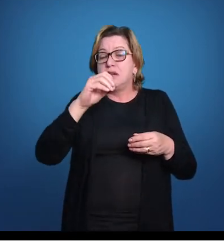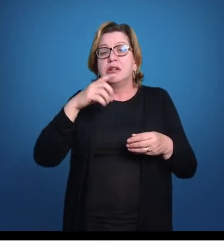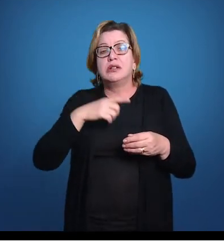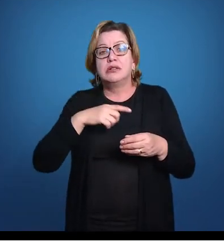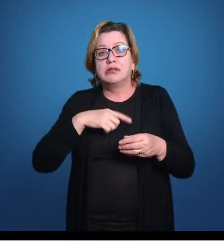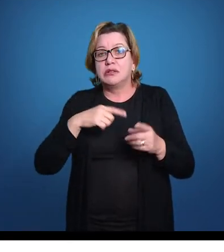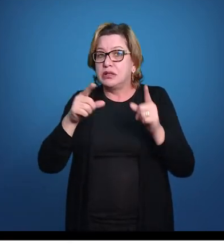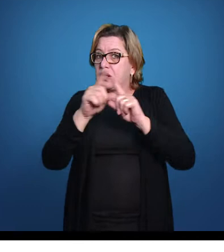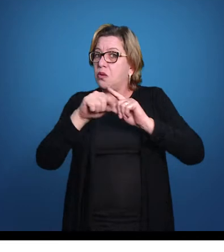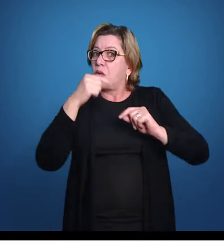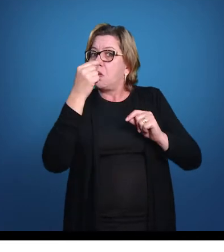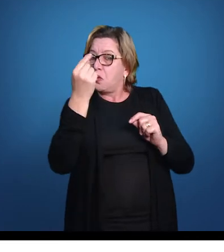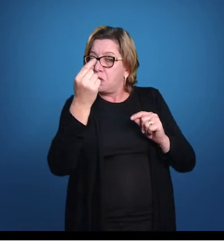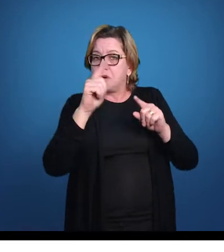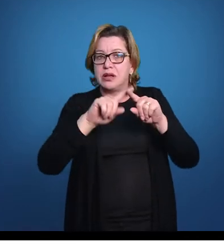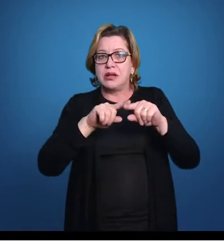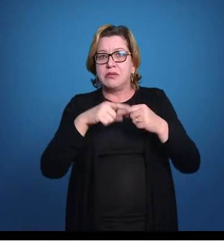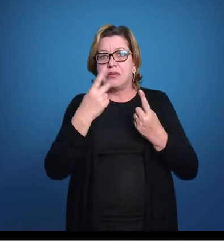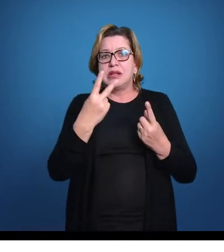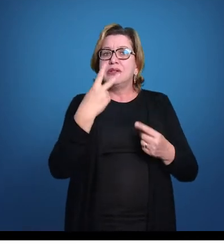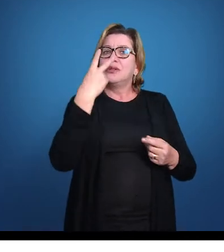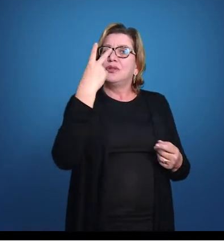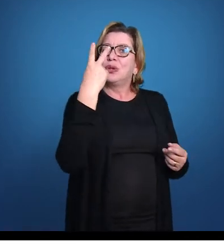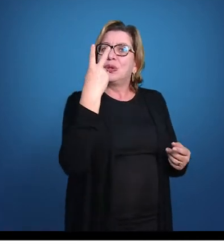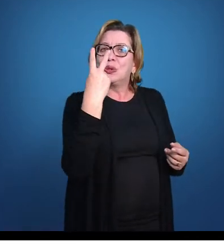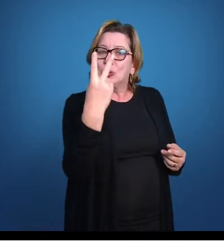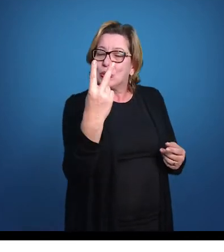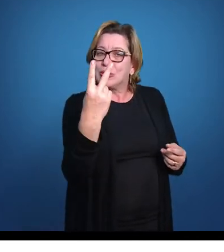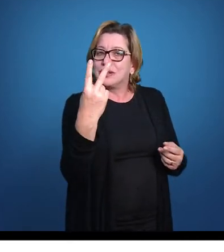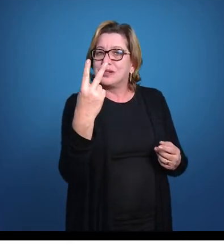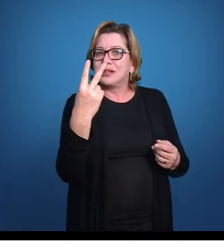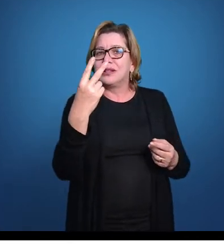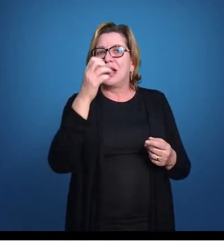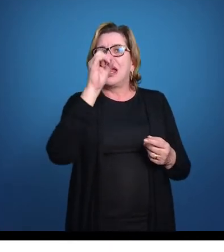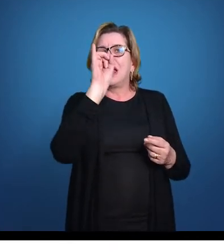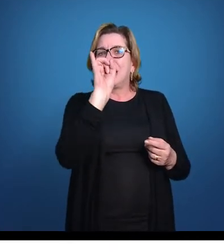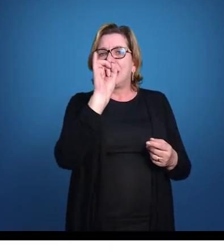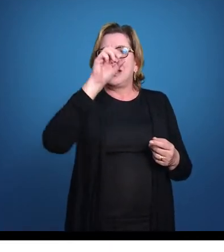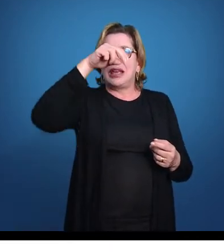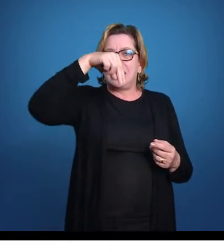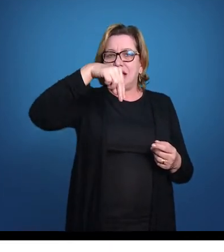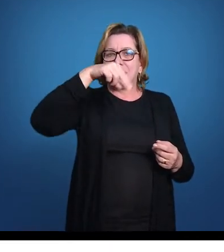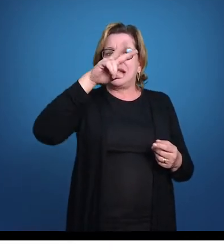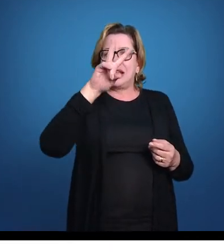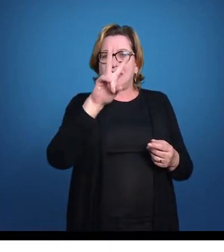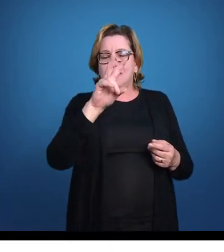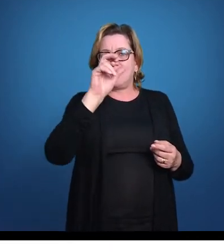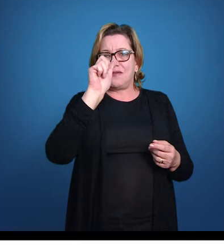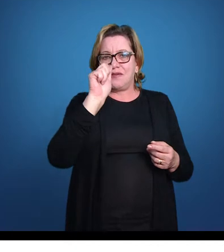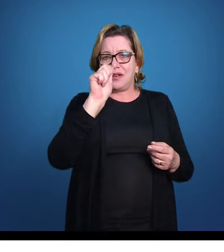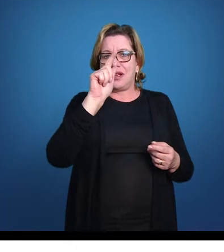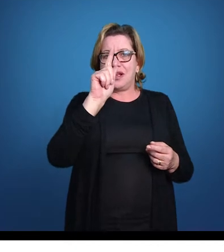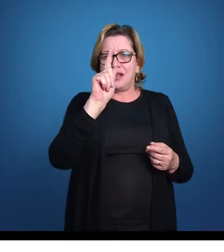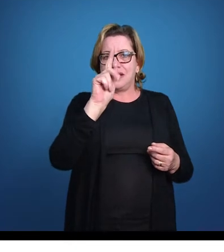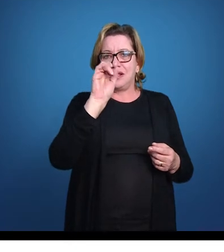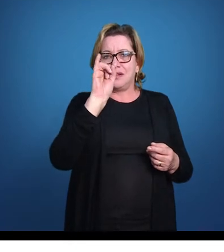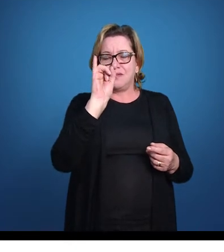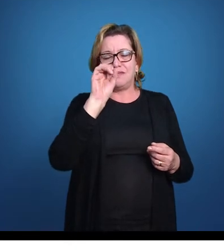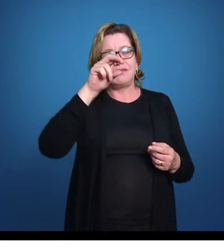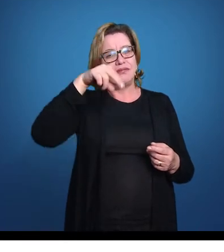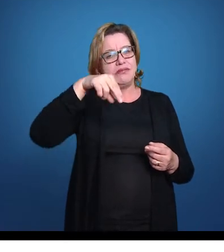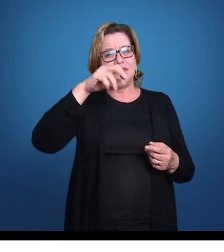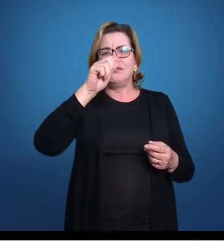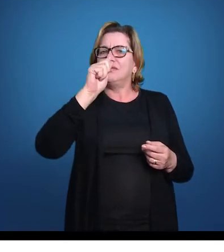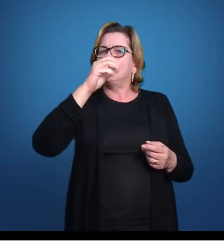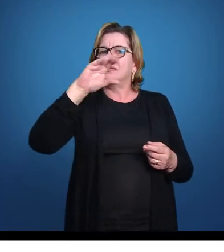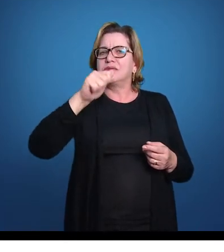não uma, mas duas invaginações do esôfago desses animais. Uma de cada lado, formando